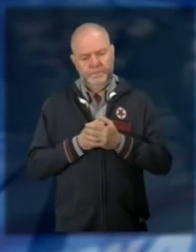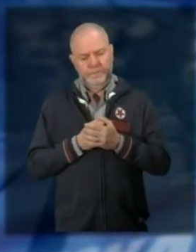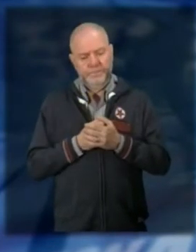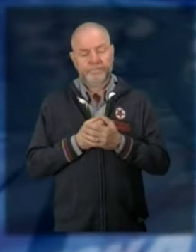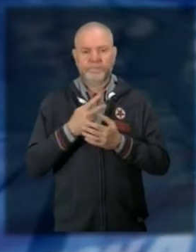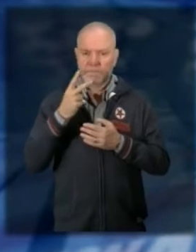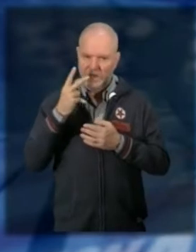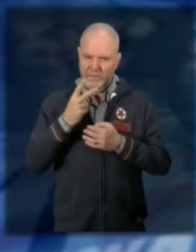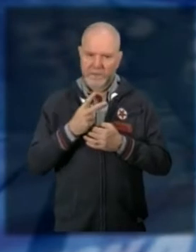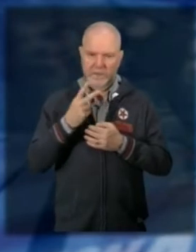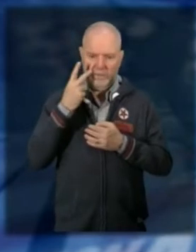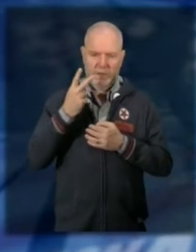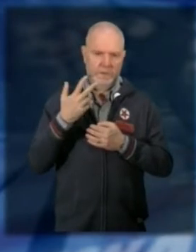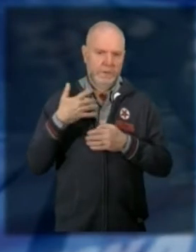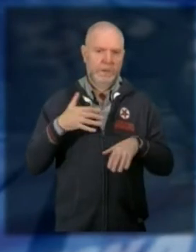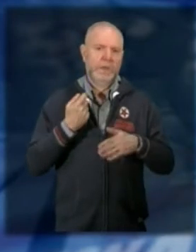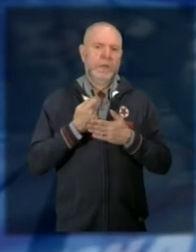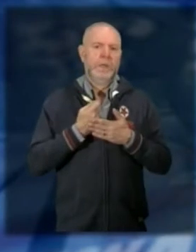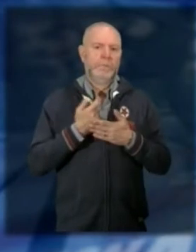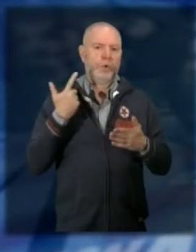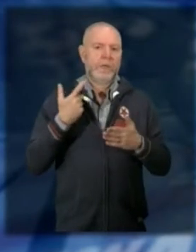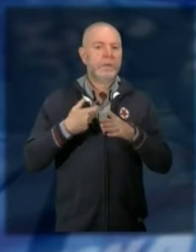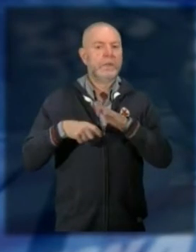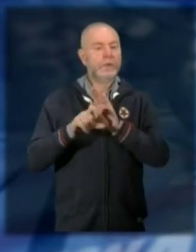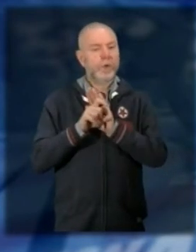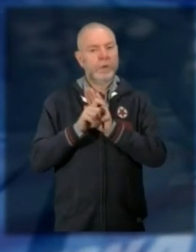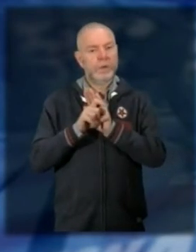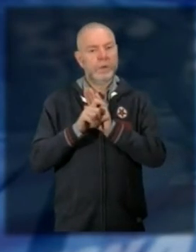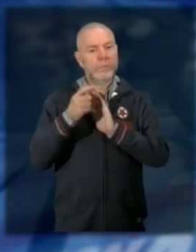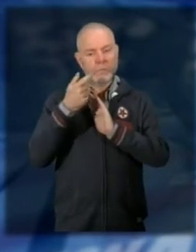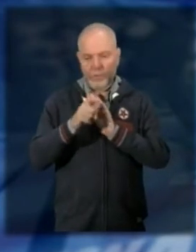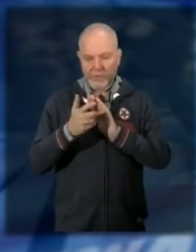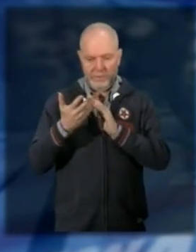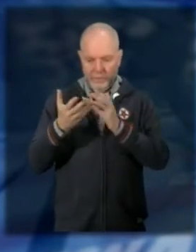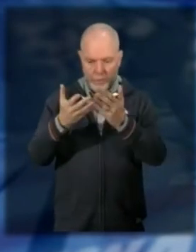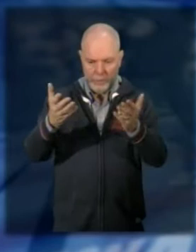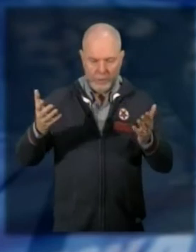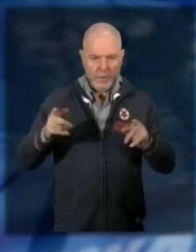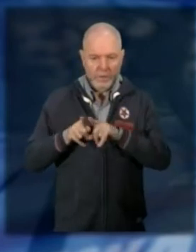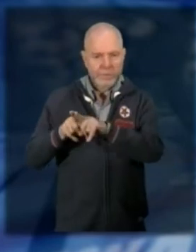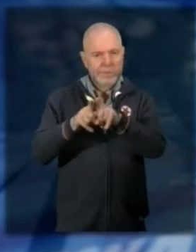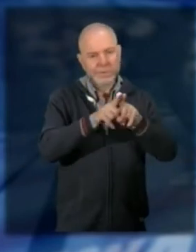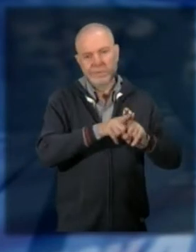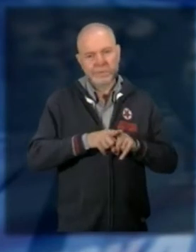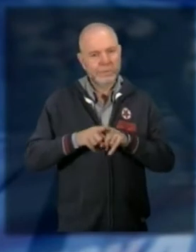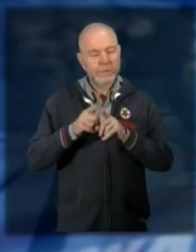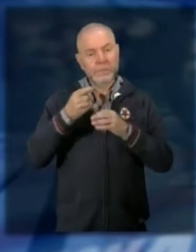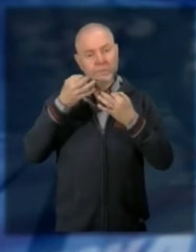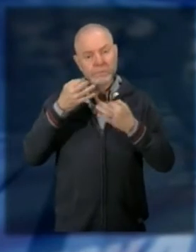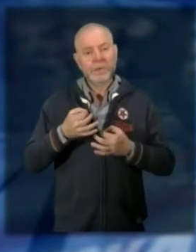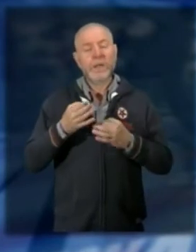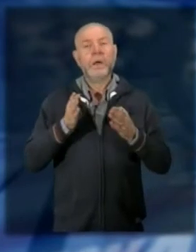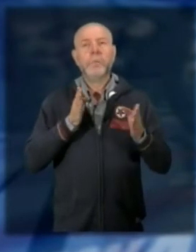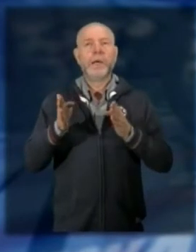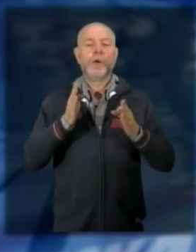è apparso subito di straordinaria importanza storica, sia per l'omogeneità del contesto funerario il solo rinvenimento certo di età